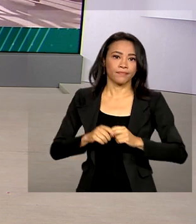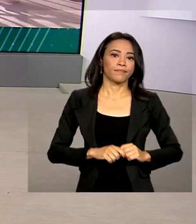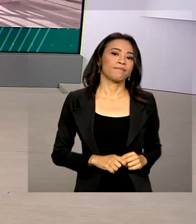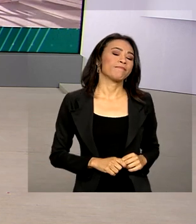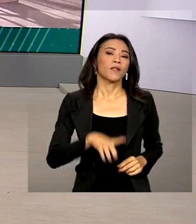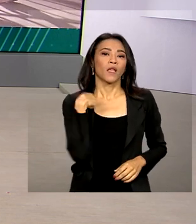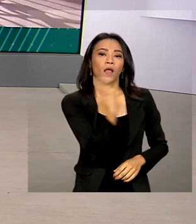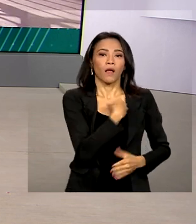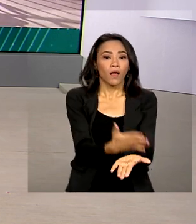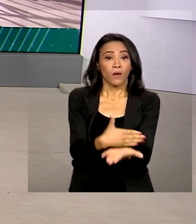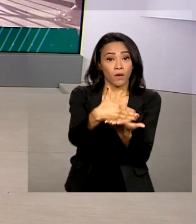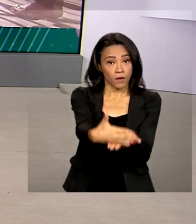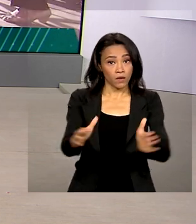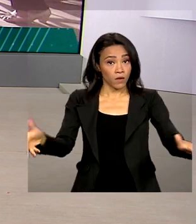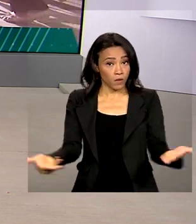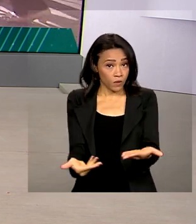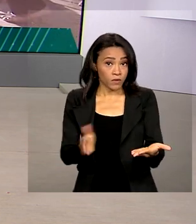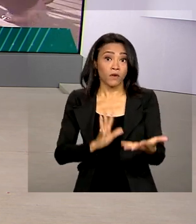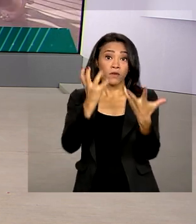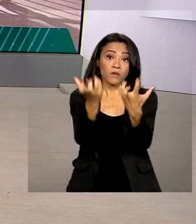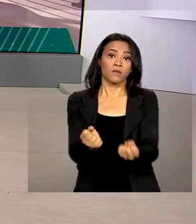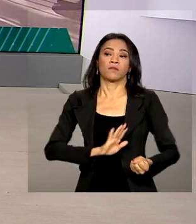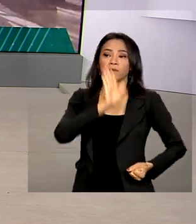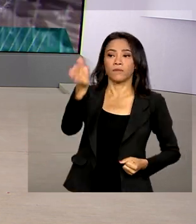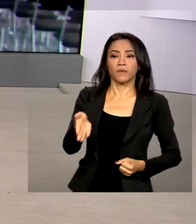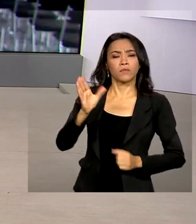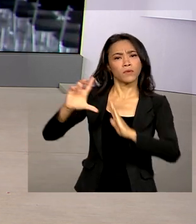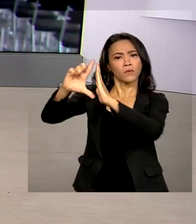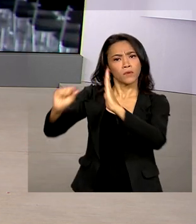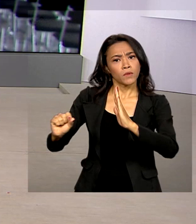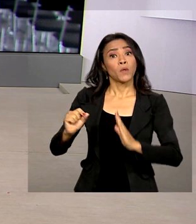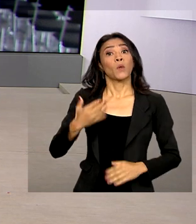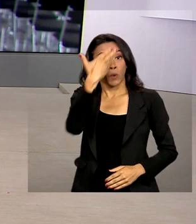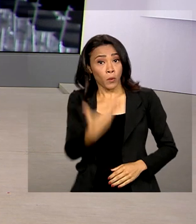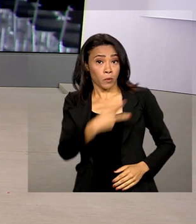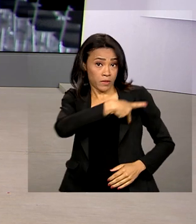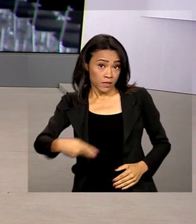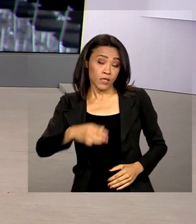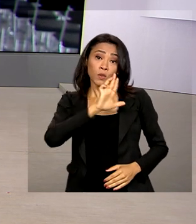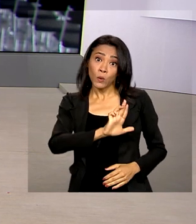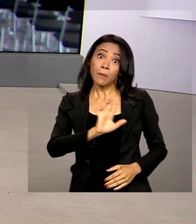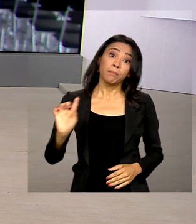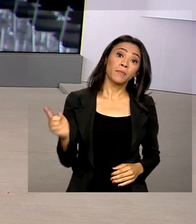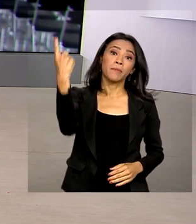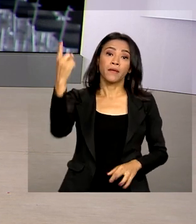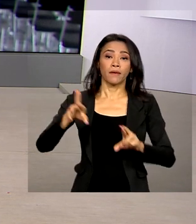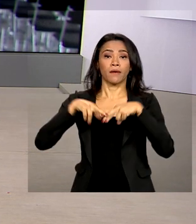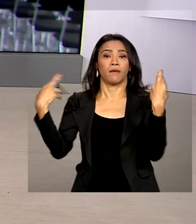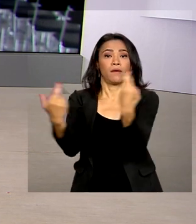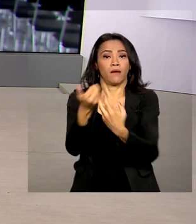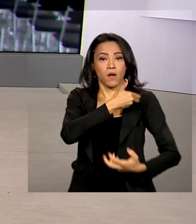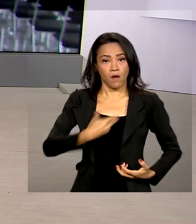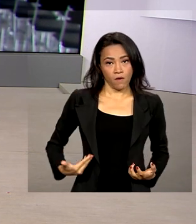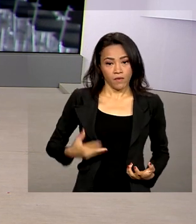A gente começa a edição de hoje indo direto ao Palácio do Planalto, porque o presidente Lula faz hoje a primeira reunião ministerial do governo. Quem